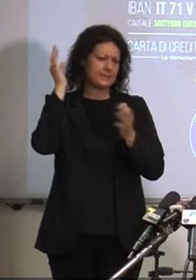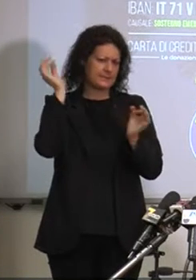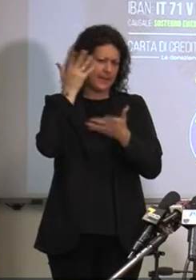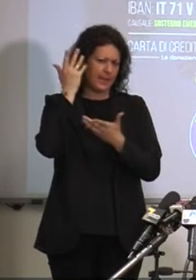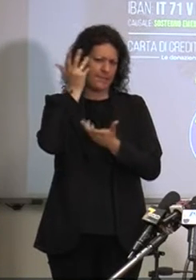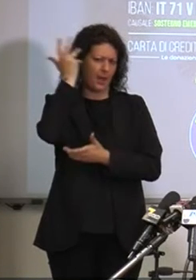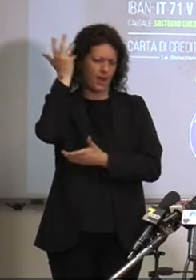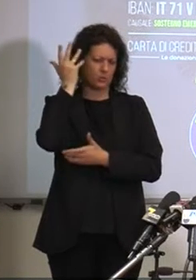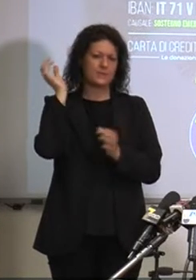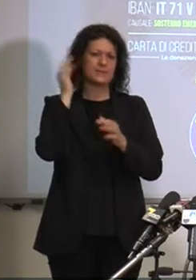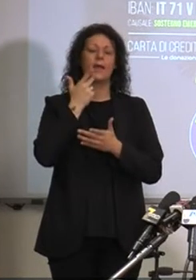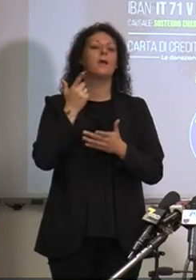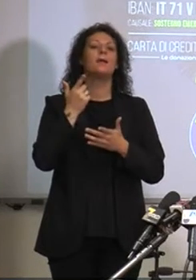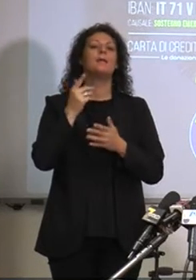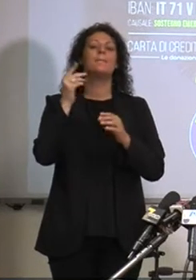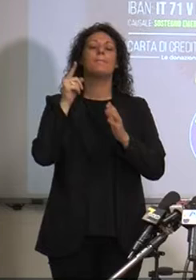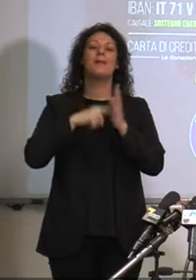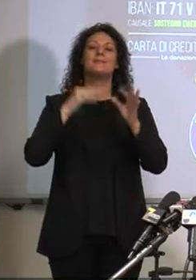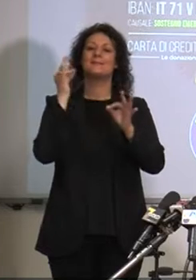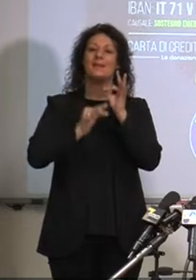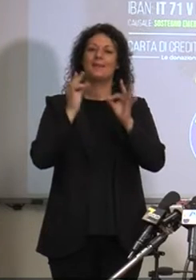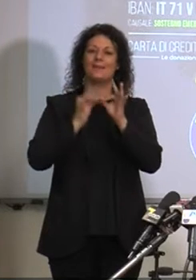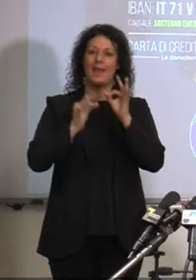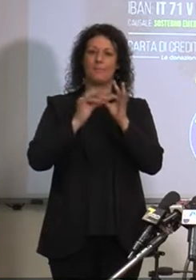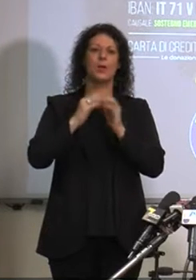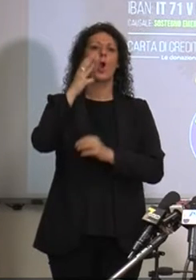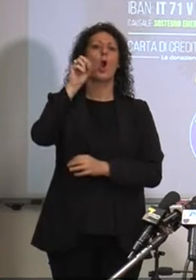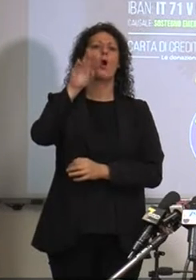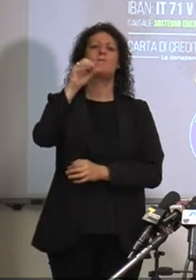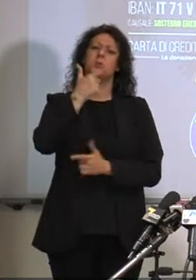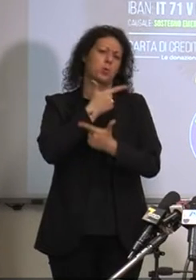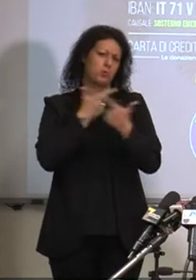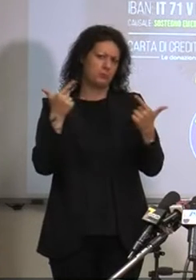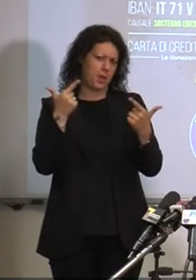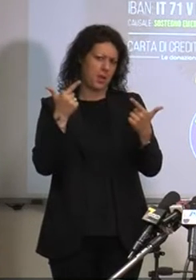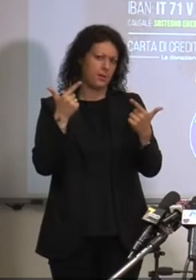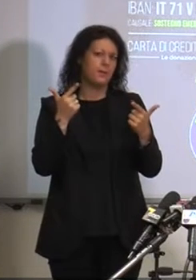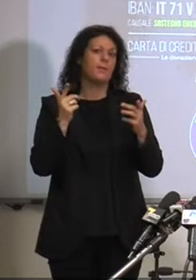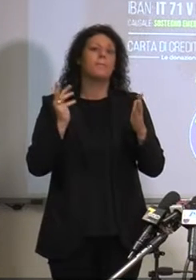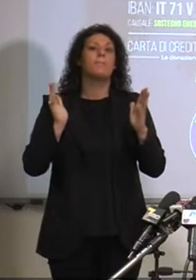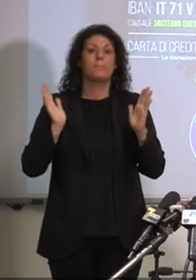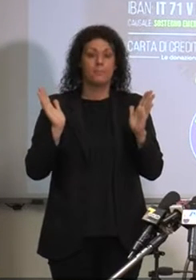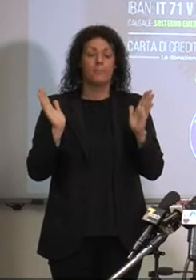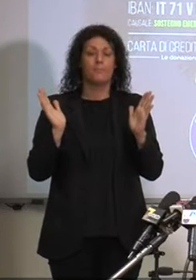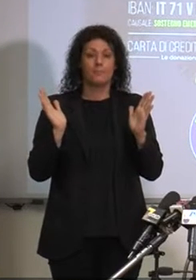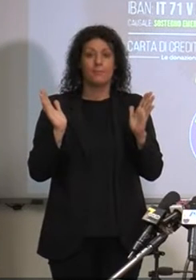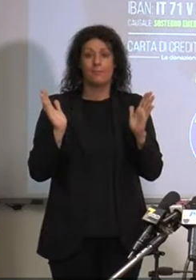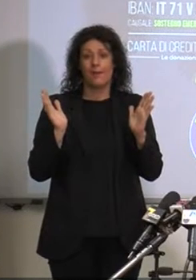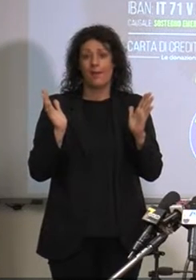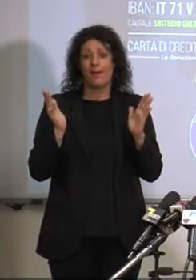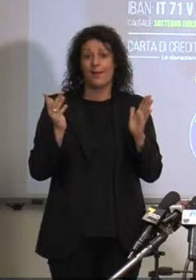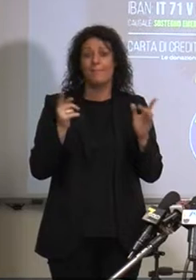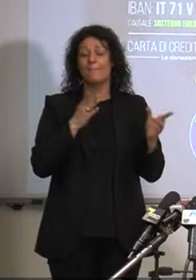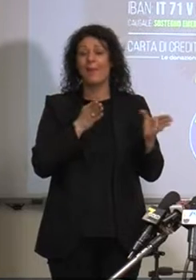quello che sarà, non avessimo il Covid-19, comunque avremmo il ritorno di quello che ormai è il male di